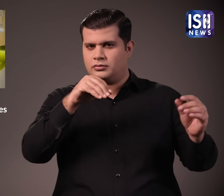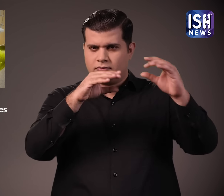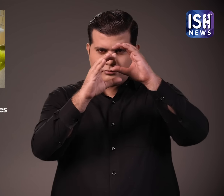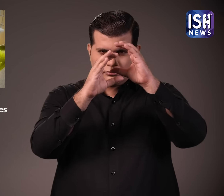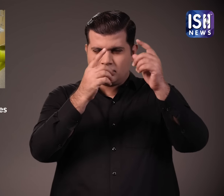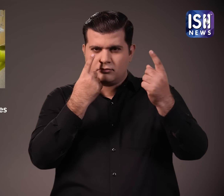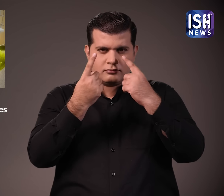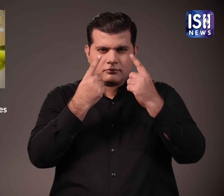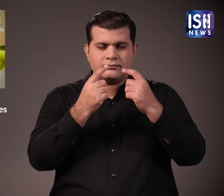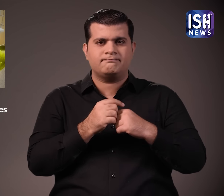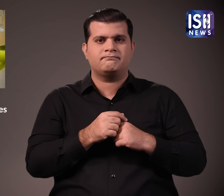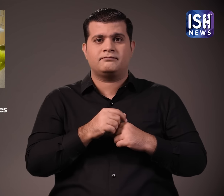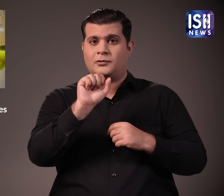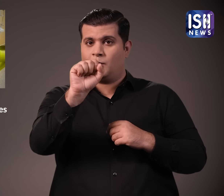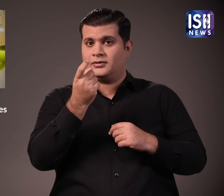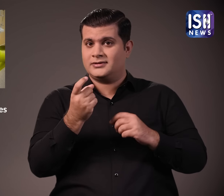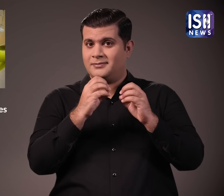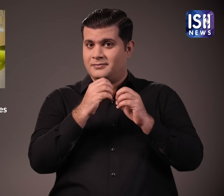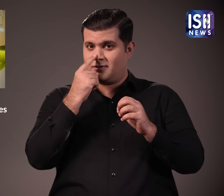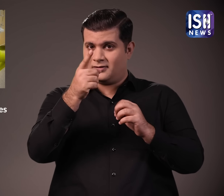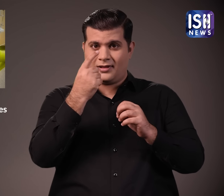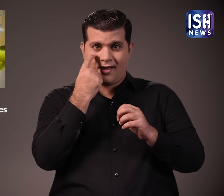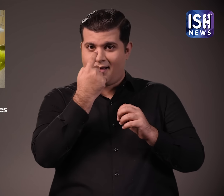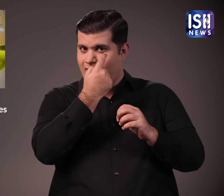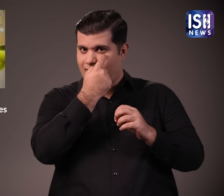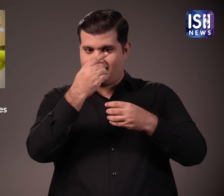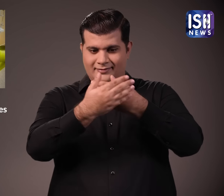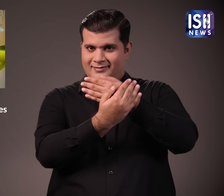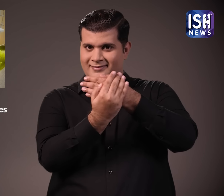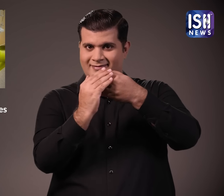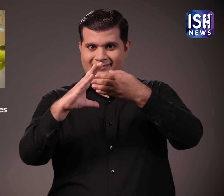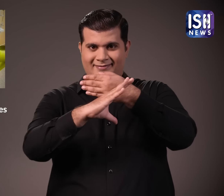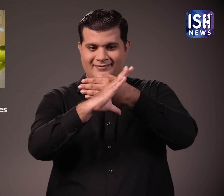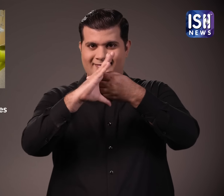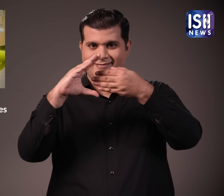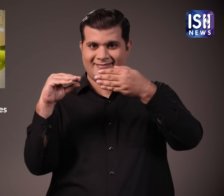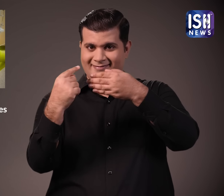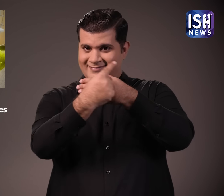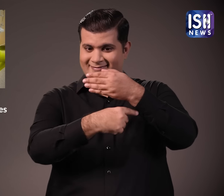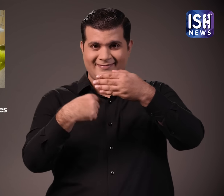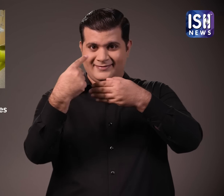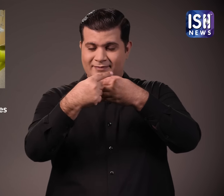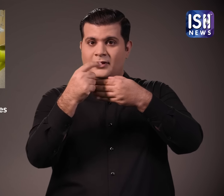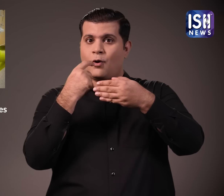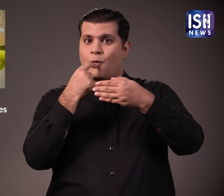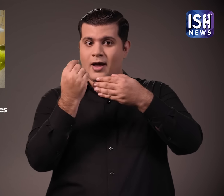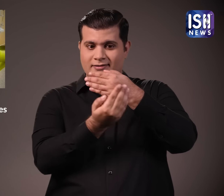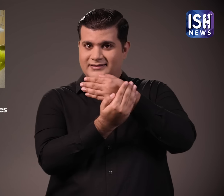किया कि उसकी दोनों आखों के कॉर्णिया बुरी तरह से डामेज हो गए है और इसलिए वह देख नहीं पा रही है